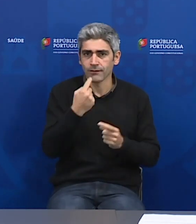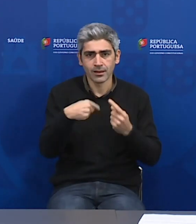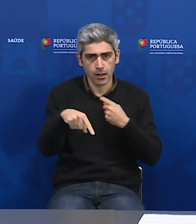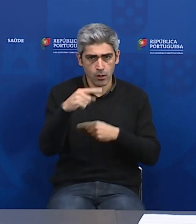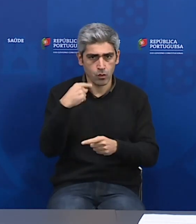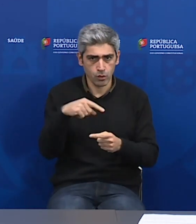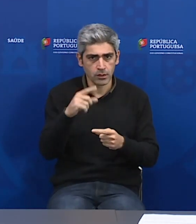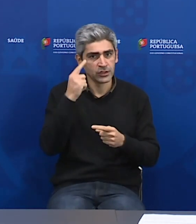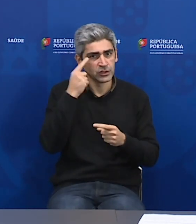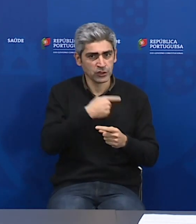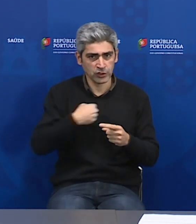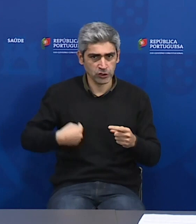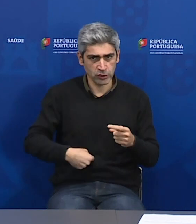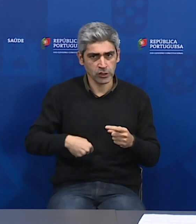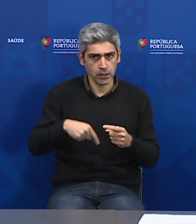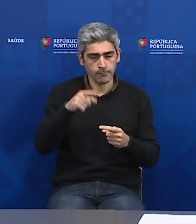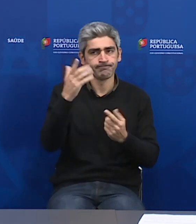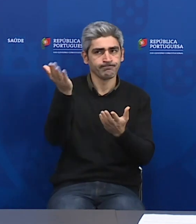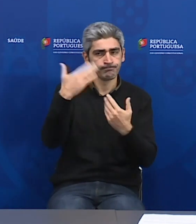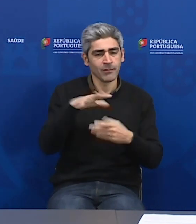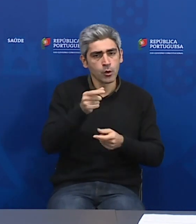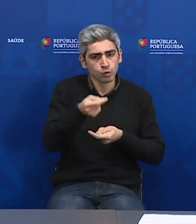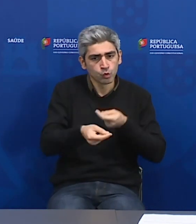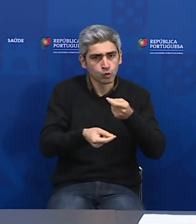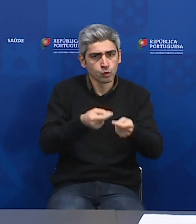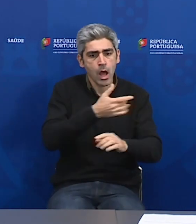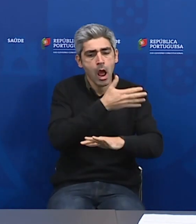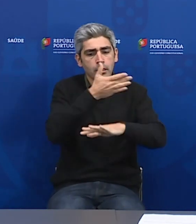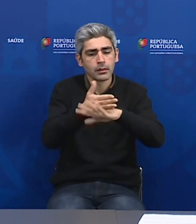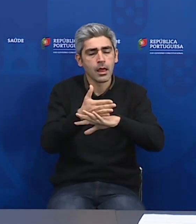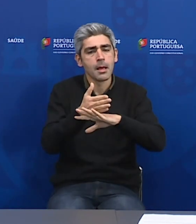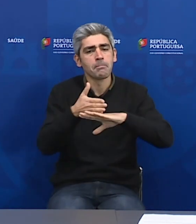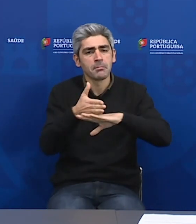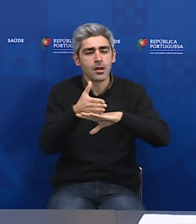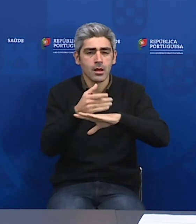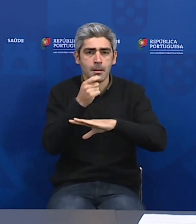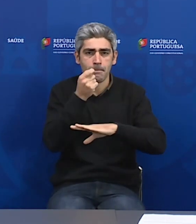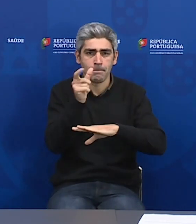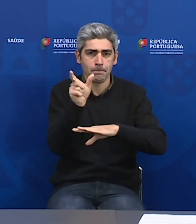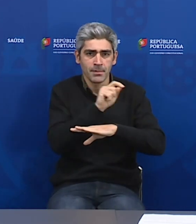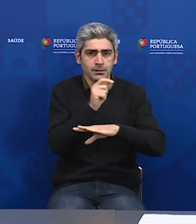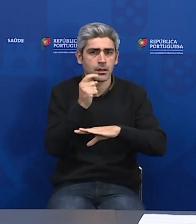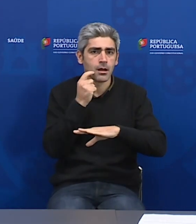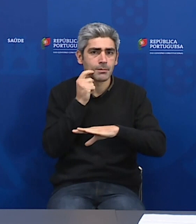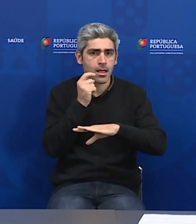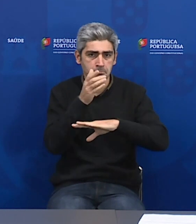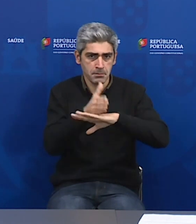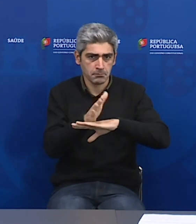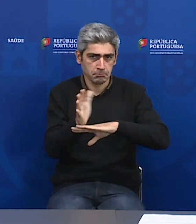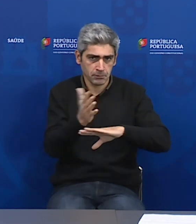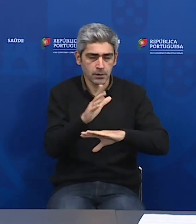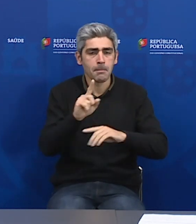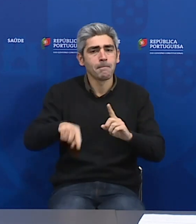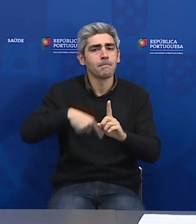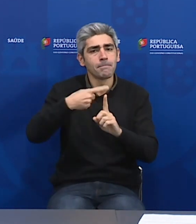que chegarão progressivamente até meados de abril, para além dos vários donativos que,